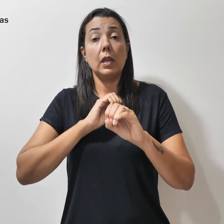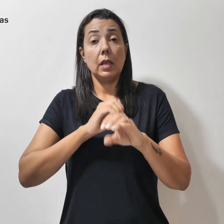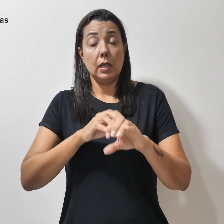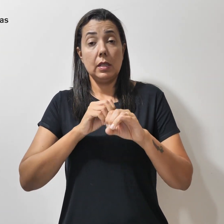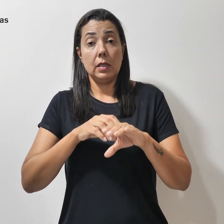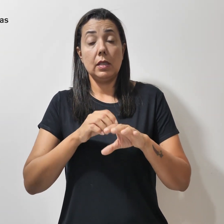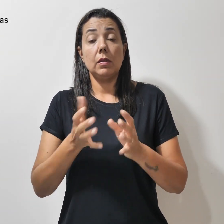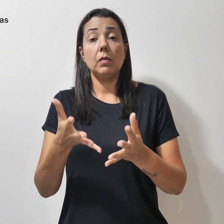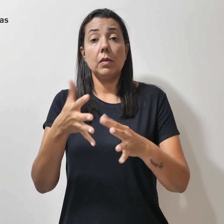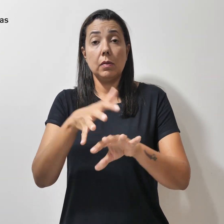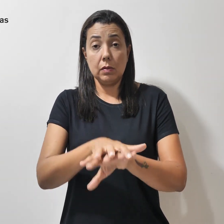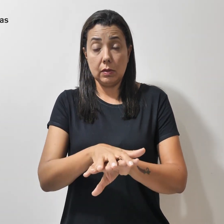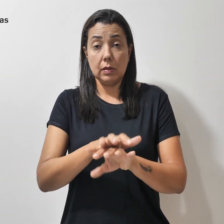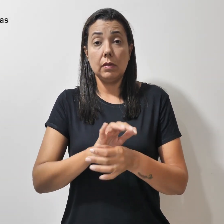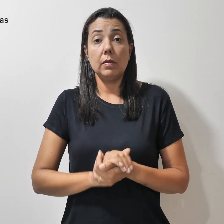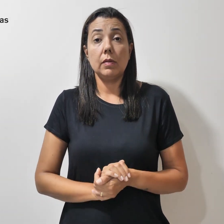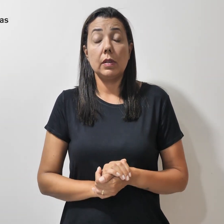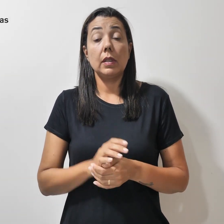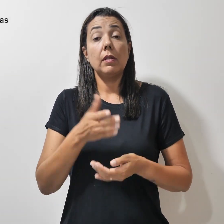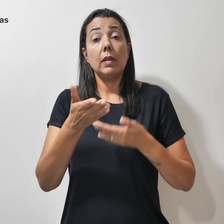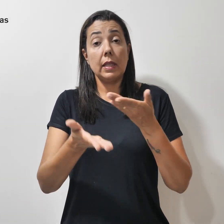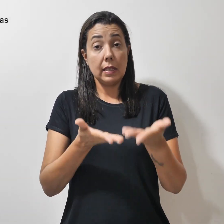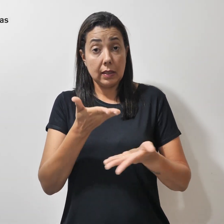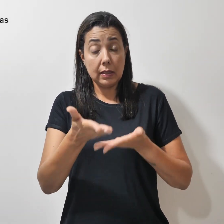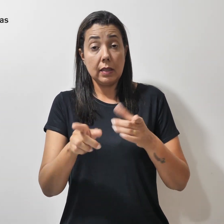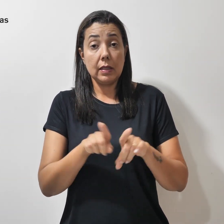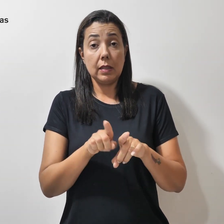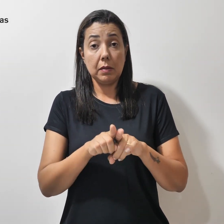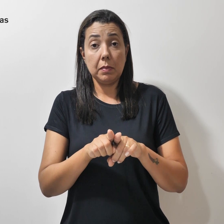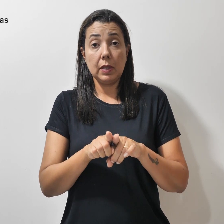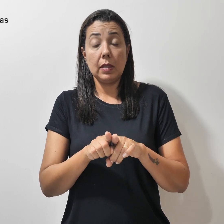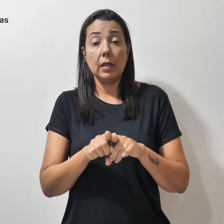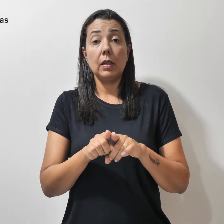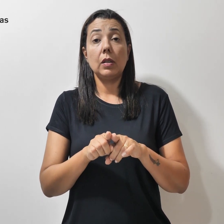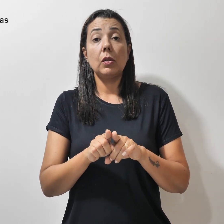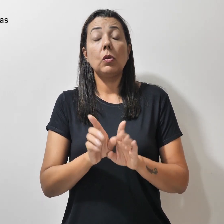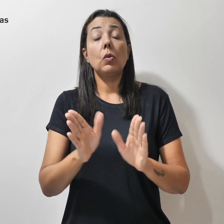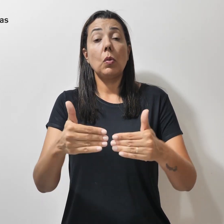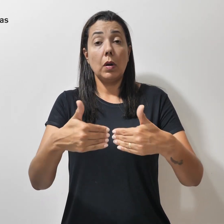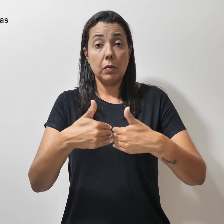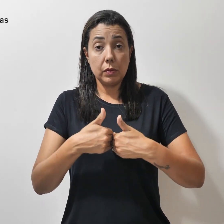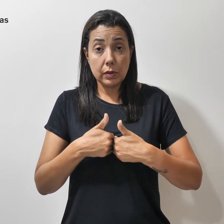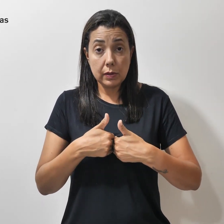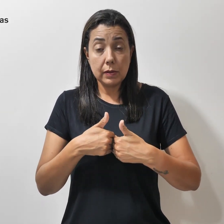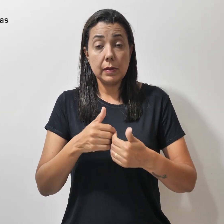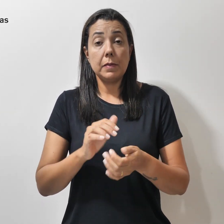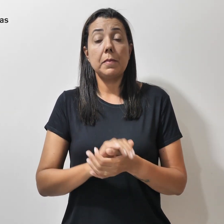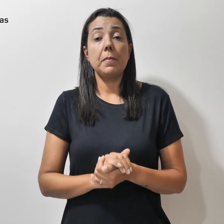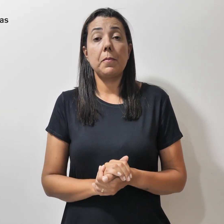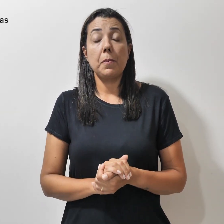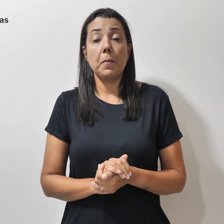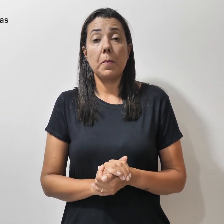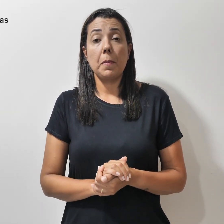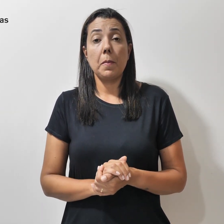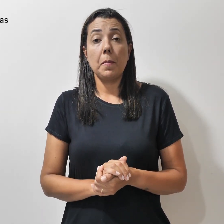inclusiva, que vai tratar da questão do transtorno do espectro autista, além de